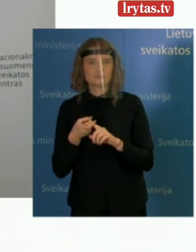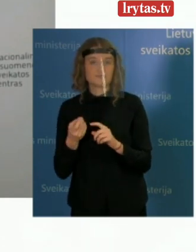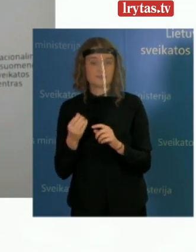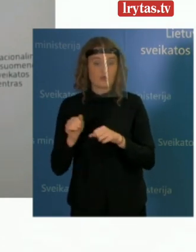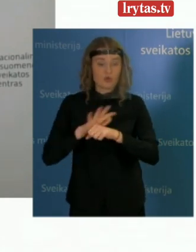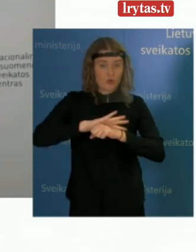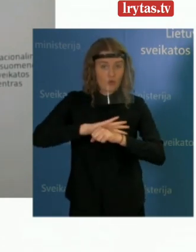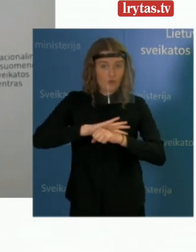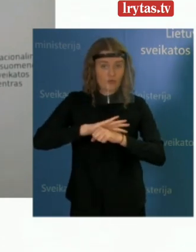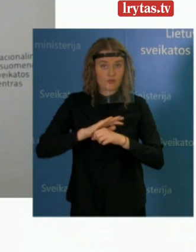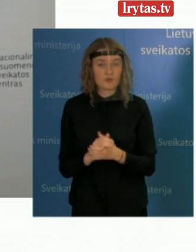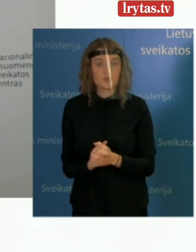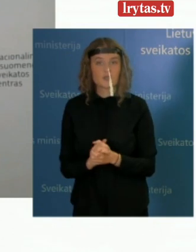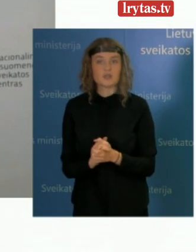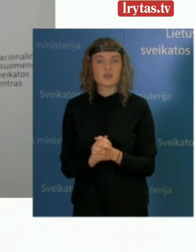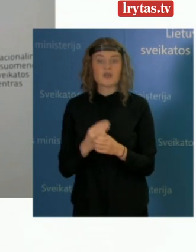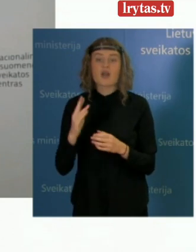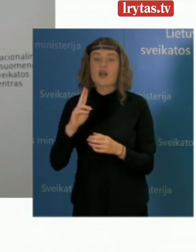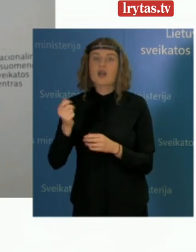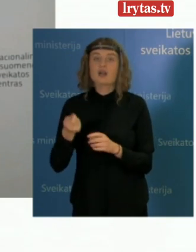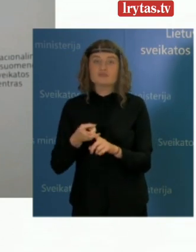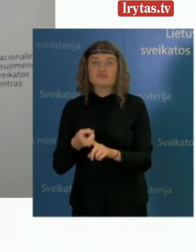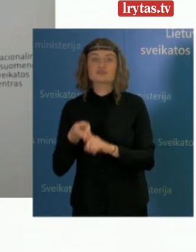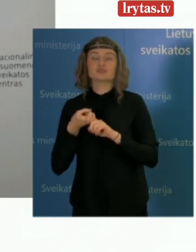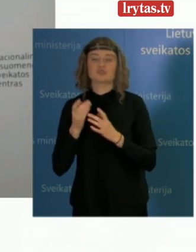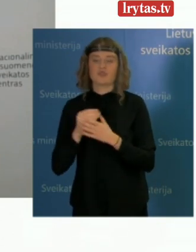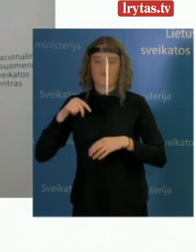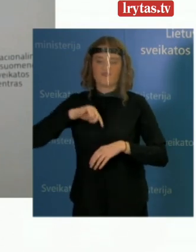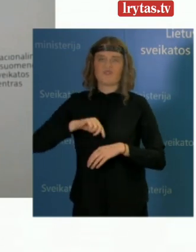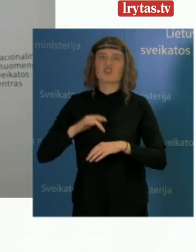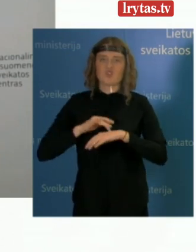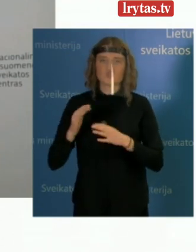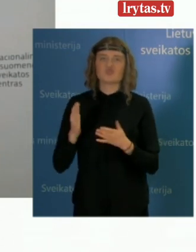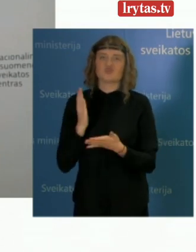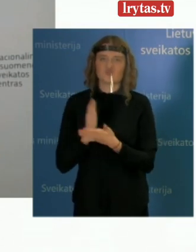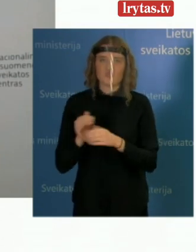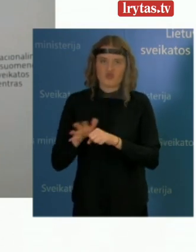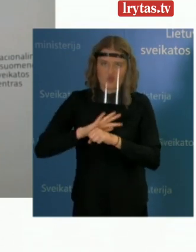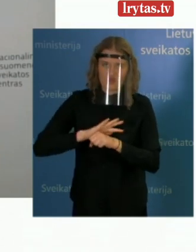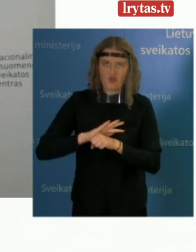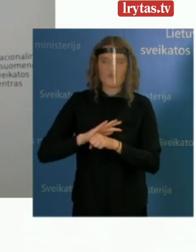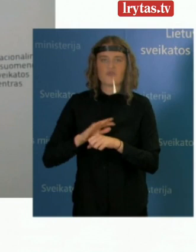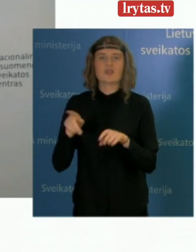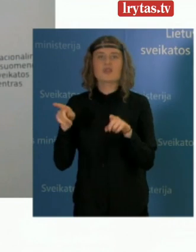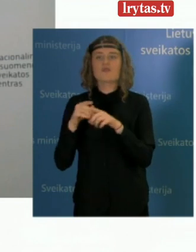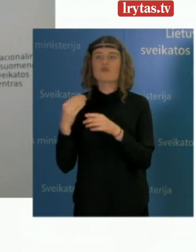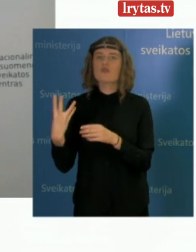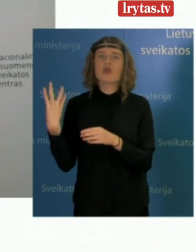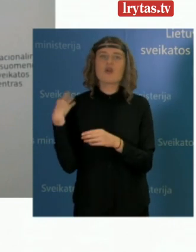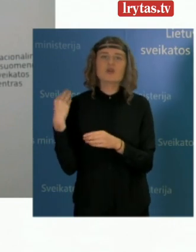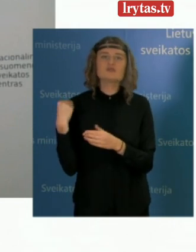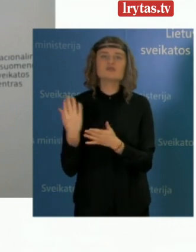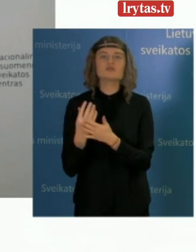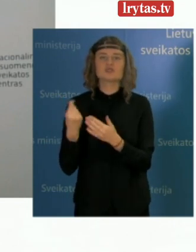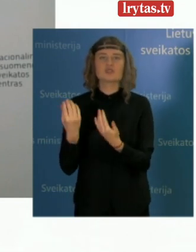pasakyti, kad visi susirgia asmenis jaučia COVID-19 lygais simptomus, jų amžius yra, na jie nepriklauso